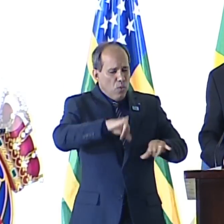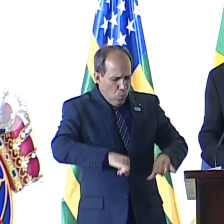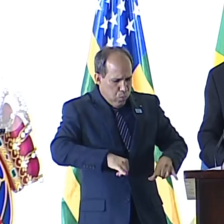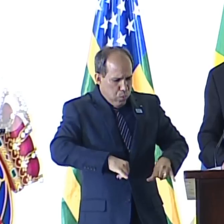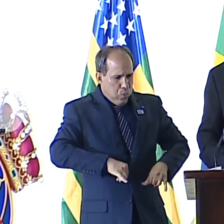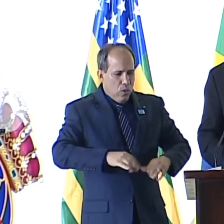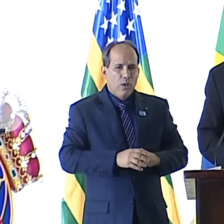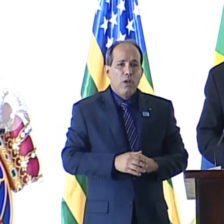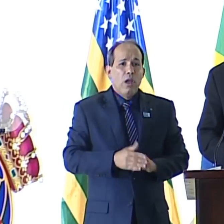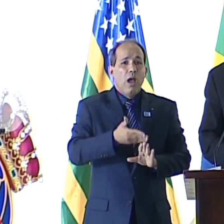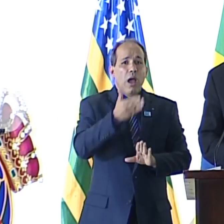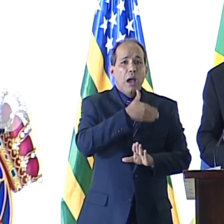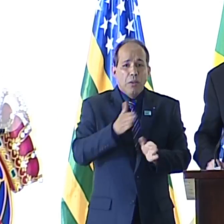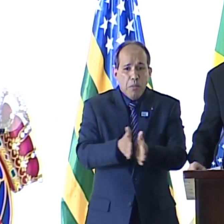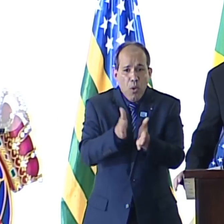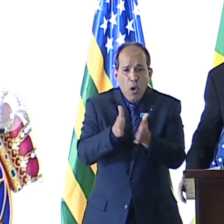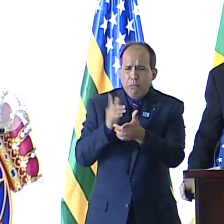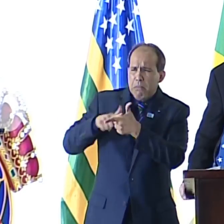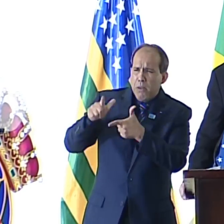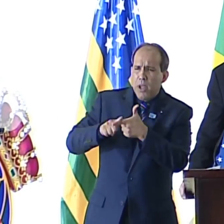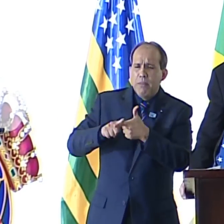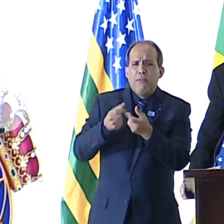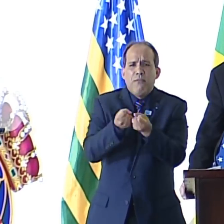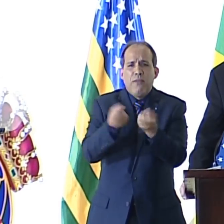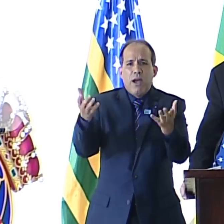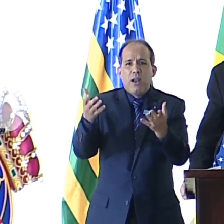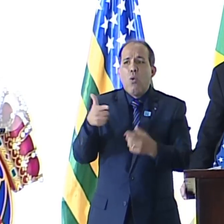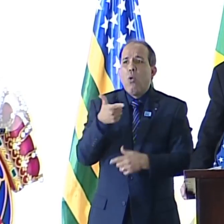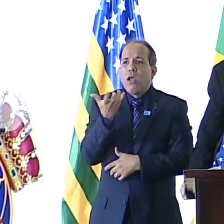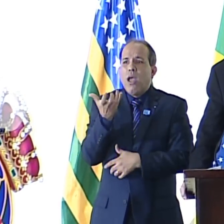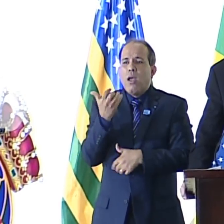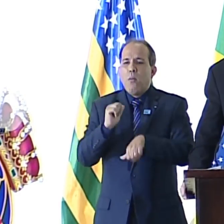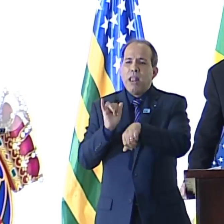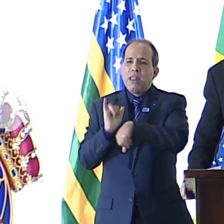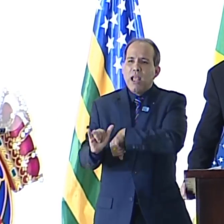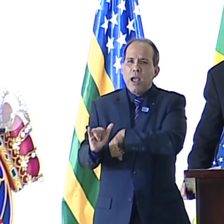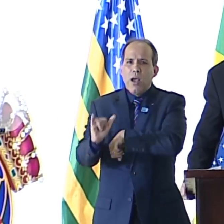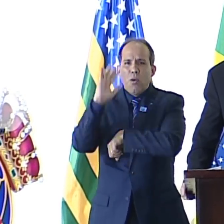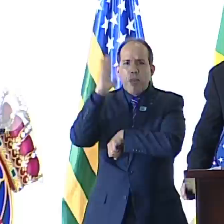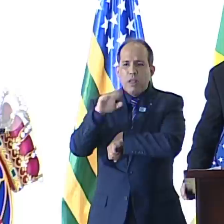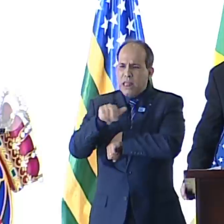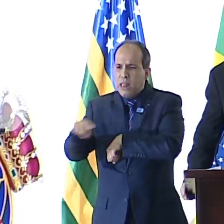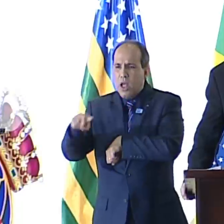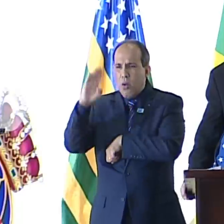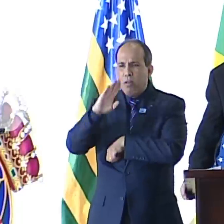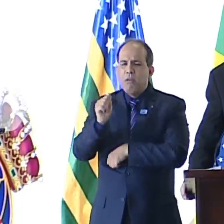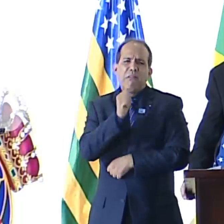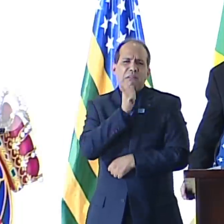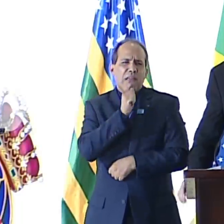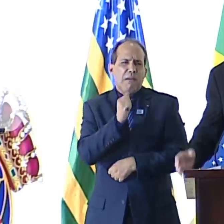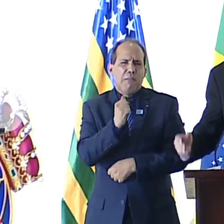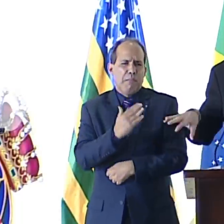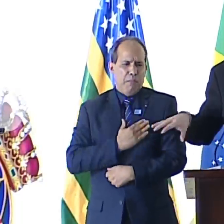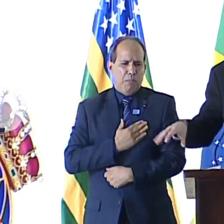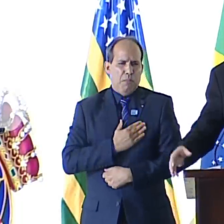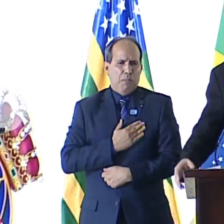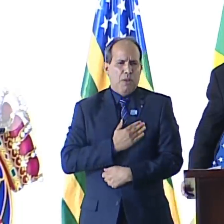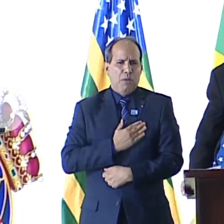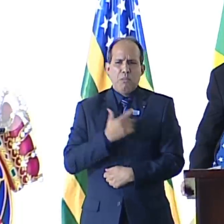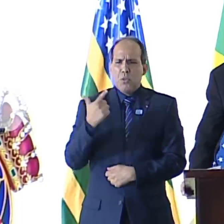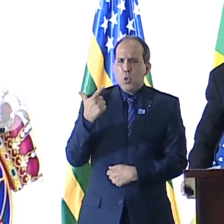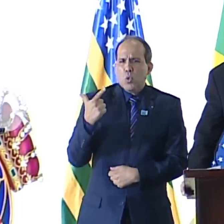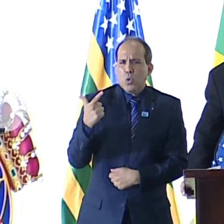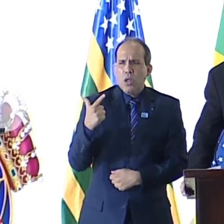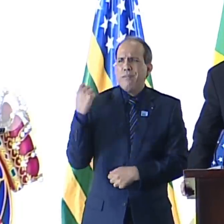pobre e problemático, por um não-Brasil. Um Brasil sem patriotismo, sujeito naquela